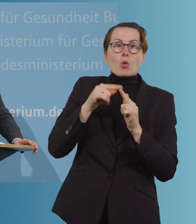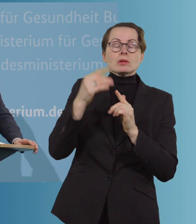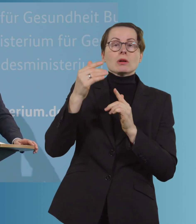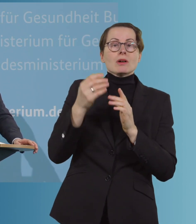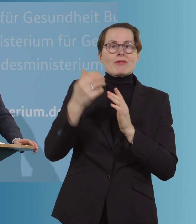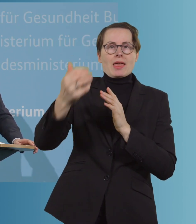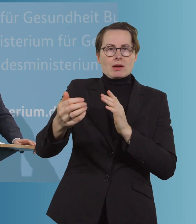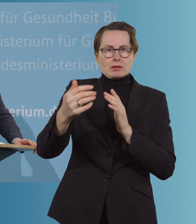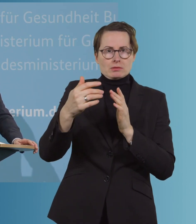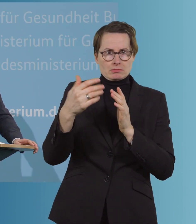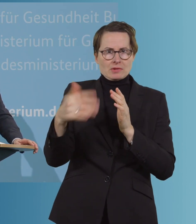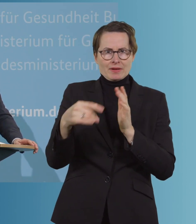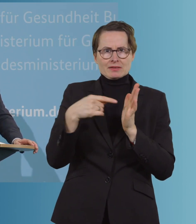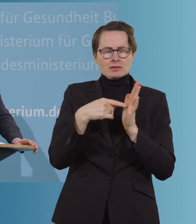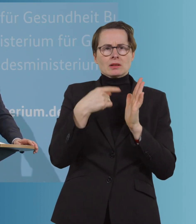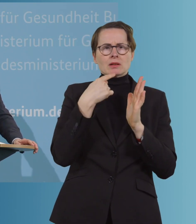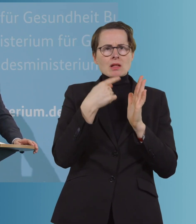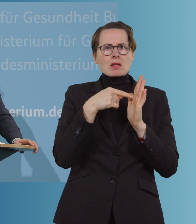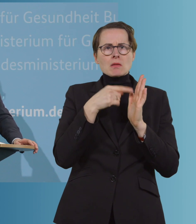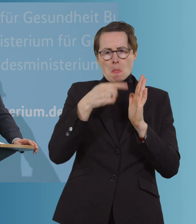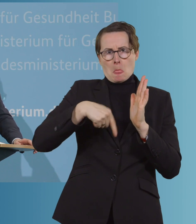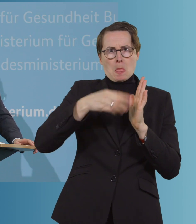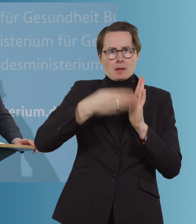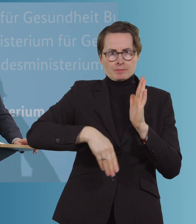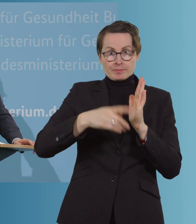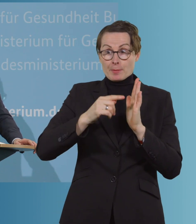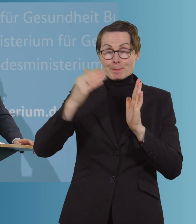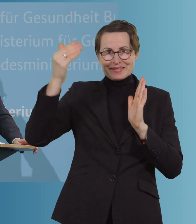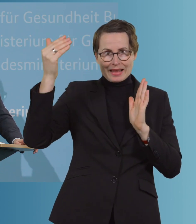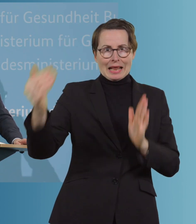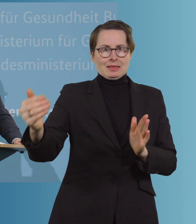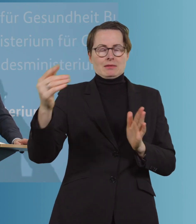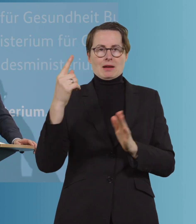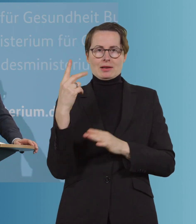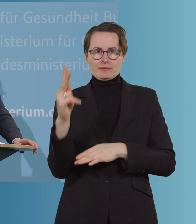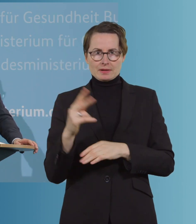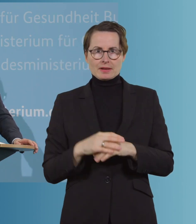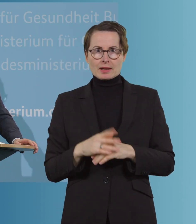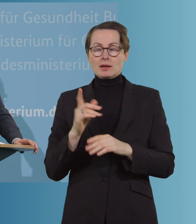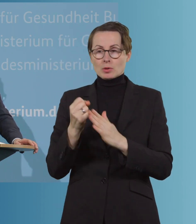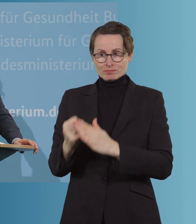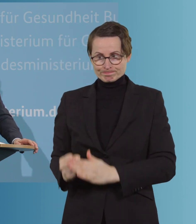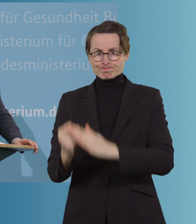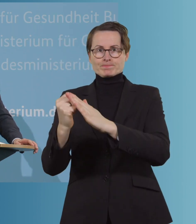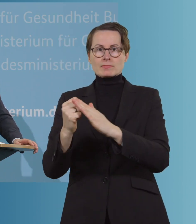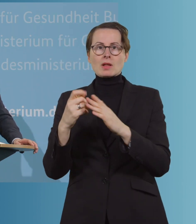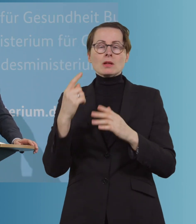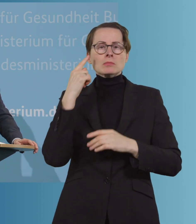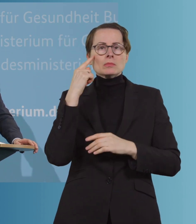Ende 2021, um zusätzliche Unterstützung zu geben. Die Lage, Situation, auch die Ausstattung der Gesundheitsämter in